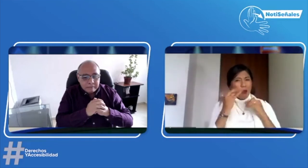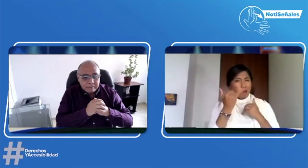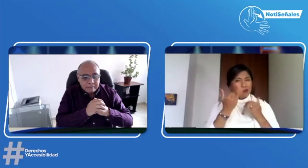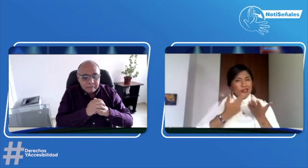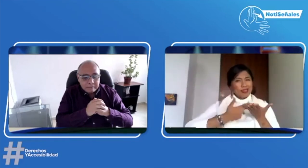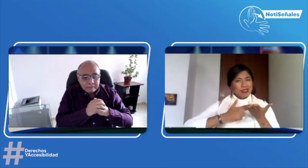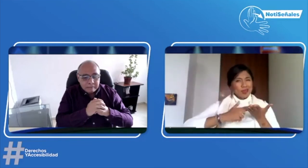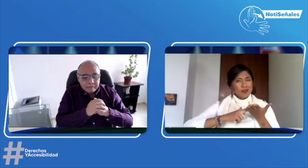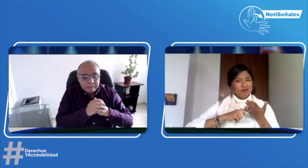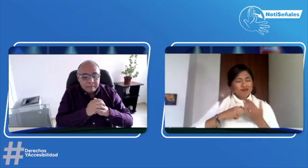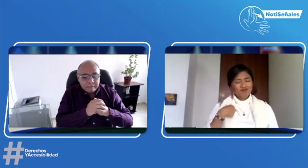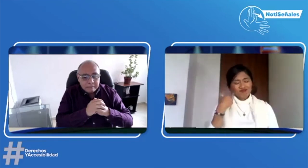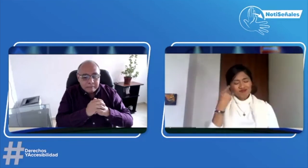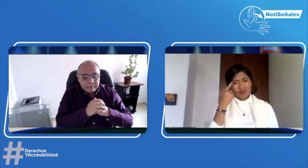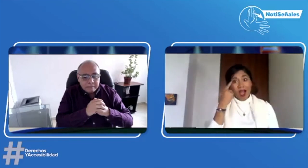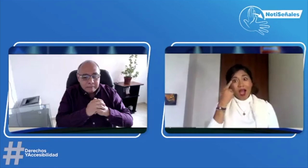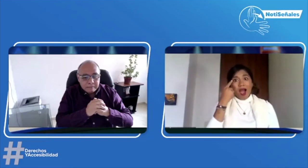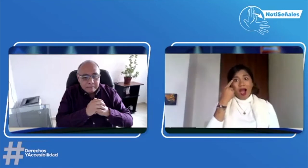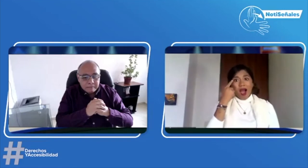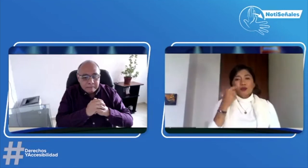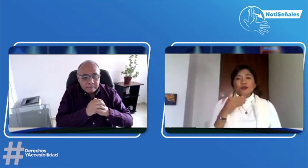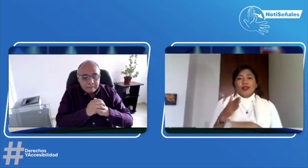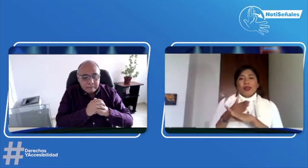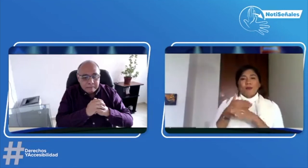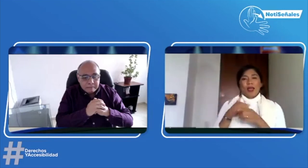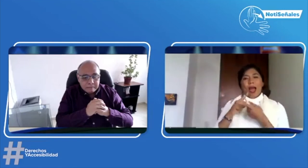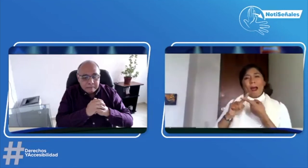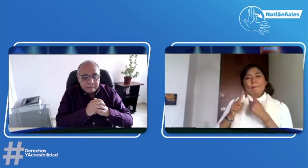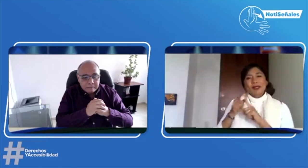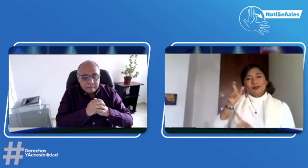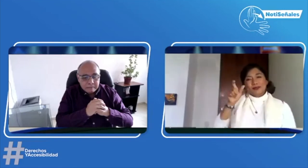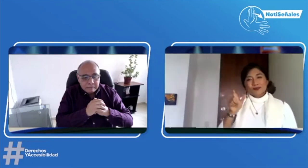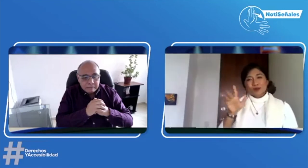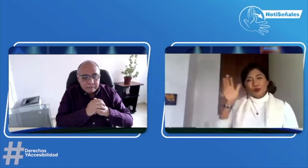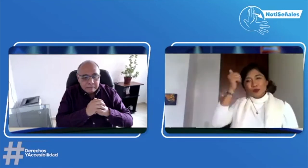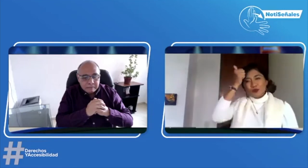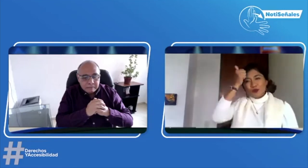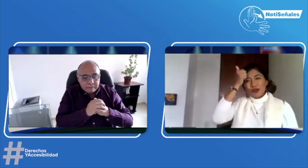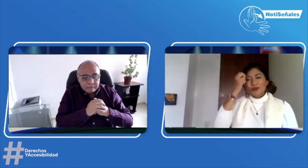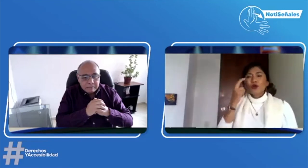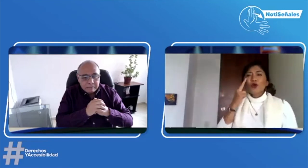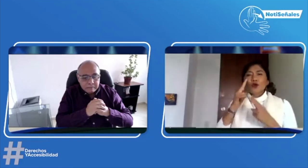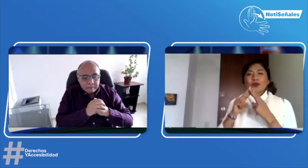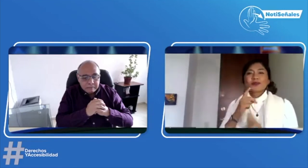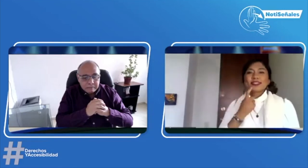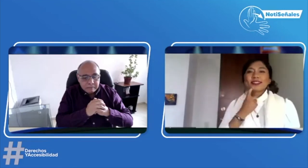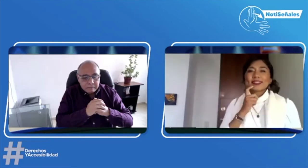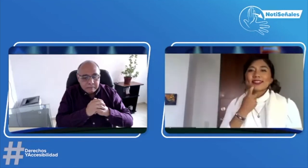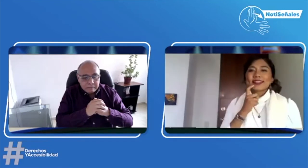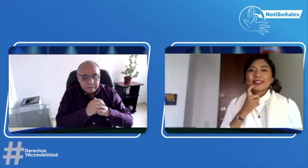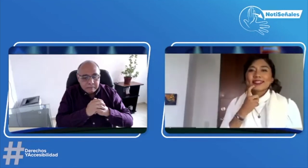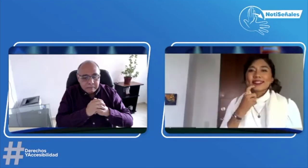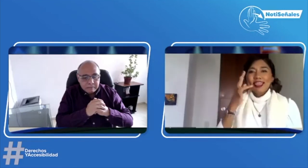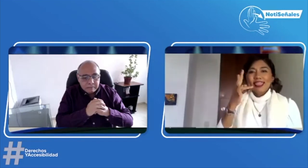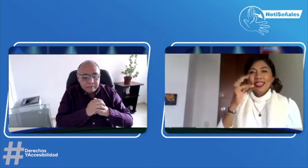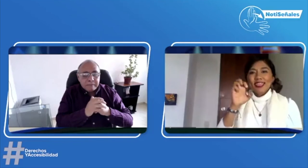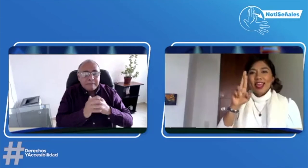Pero pues yo quisiera, obviamente, que estuviera un intérprete allí. No sé si un amigo que,